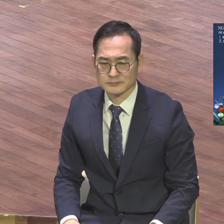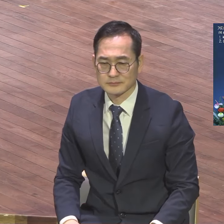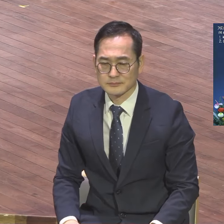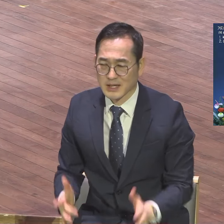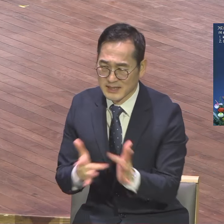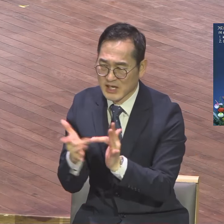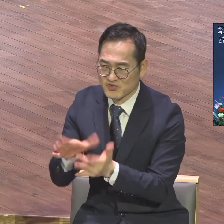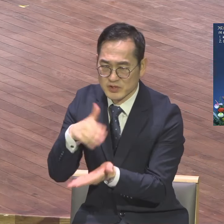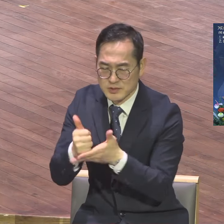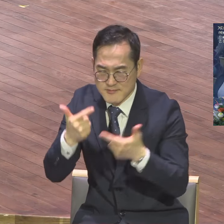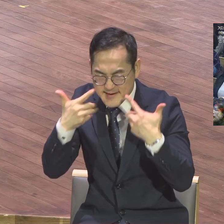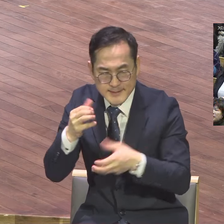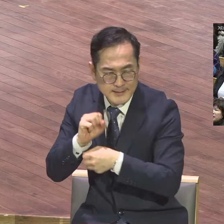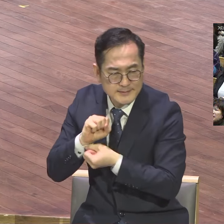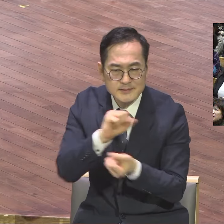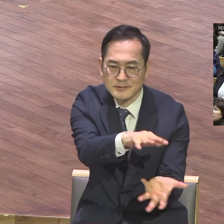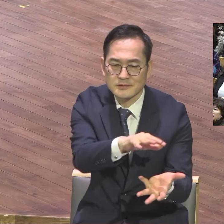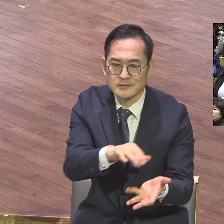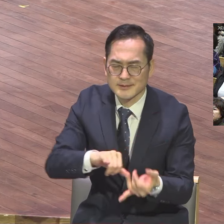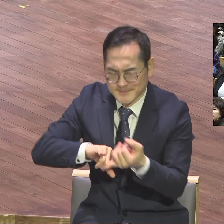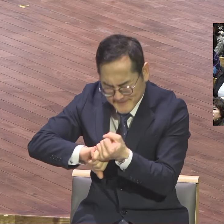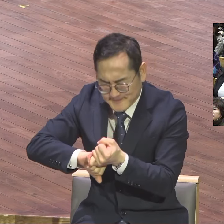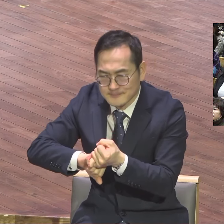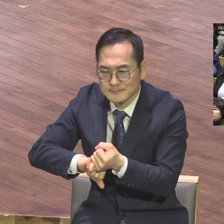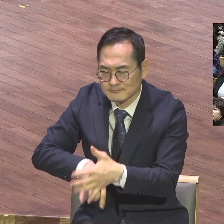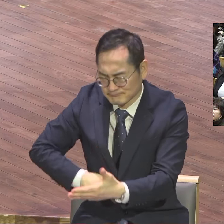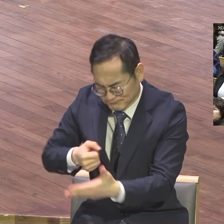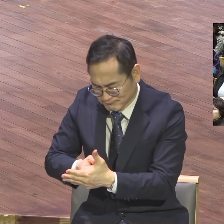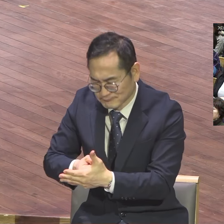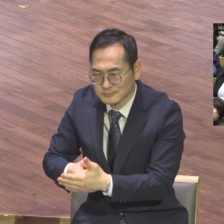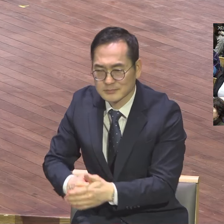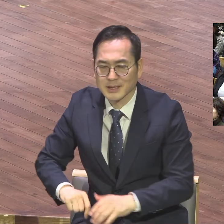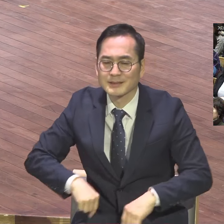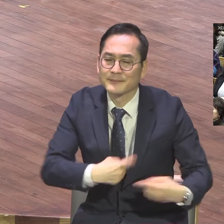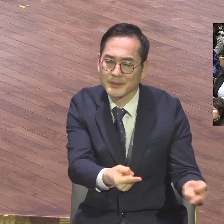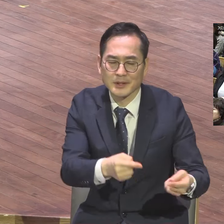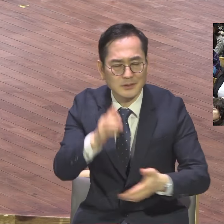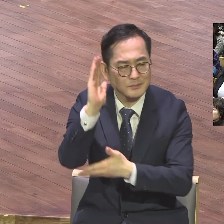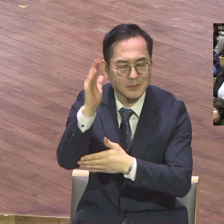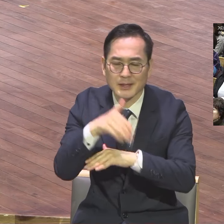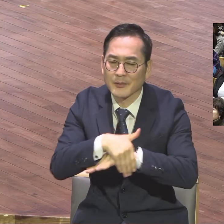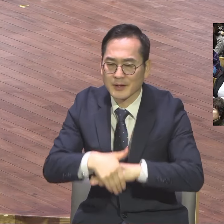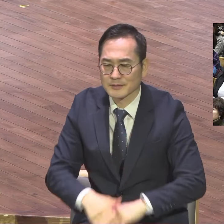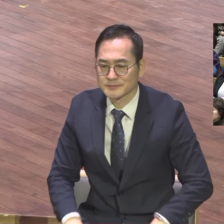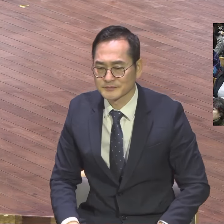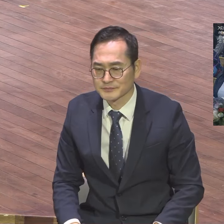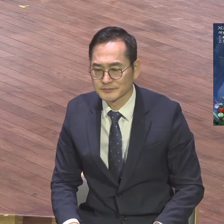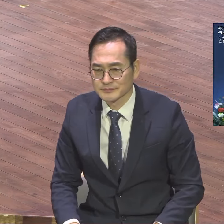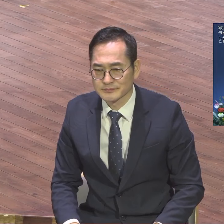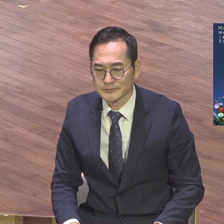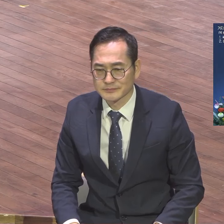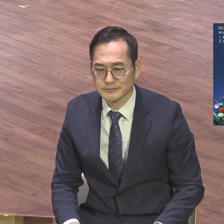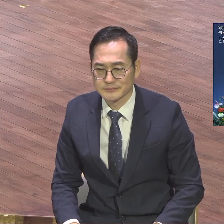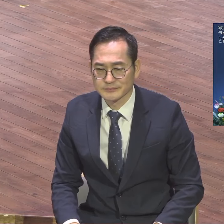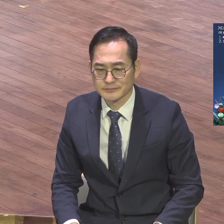기회를 만들어보자 두 번 가겠어요 솔직한 얘기로 딱 한 방에 끝내고 보자 그래서